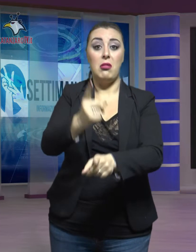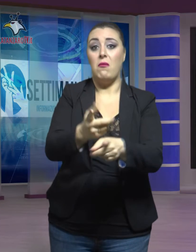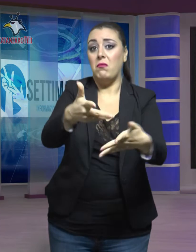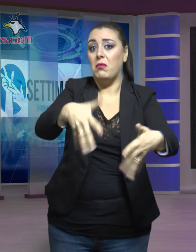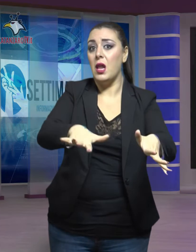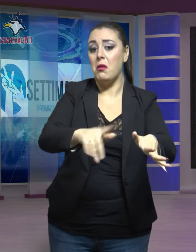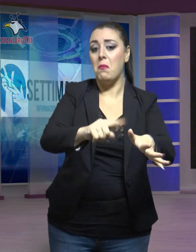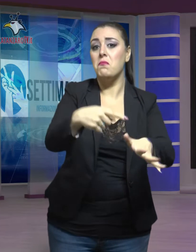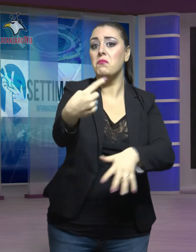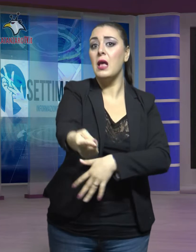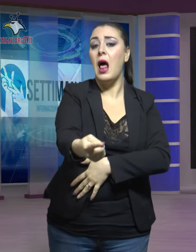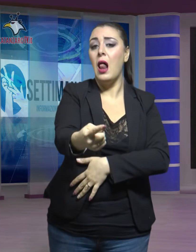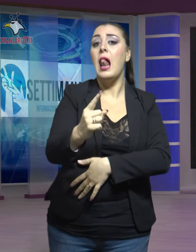dicembre del prossimo anno.